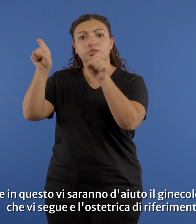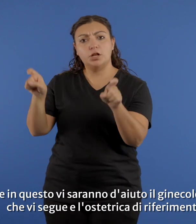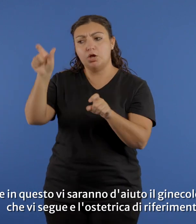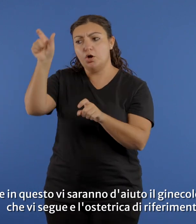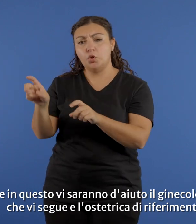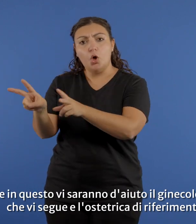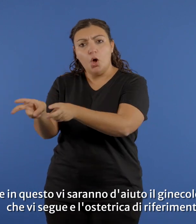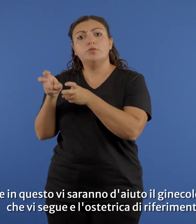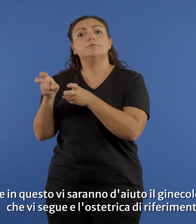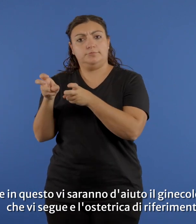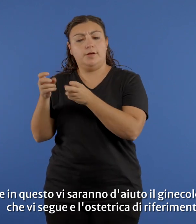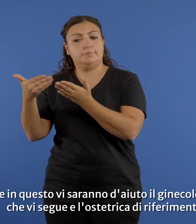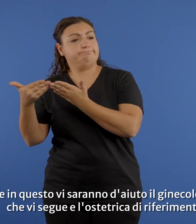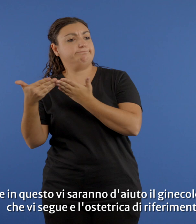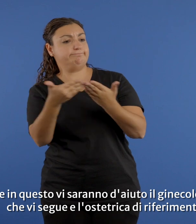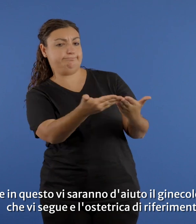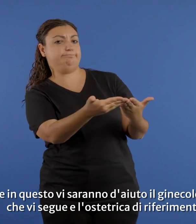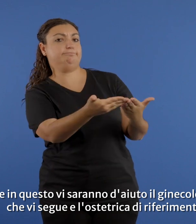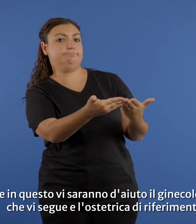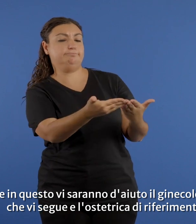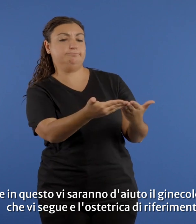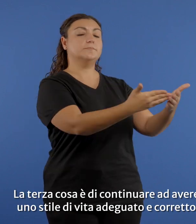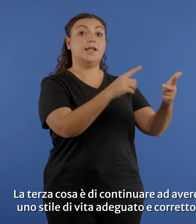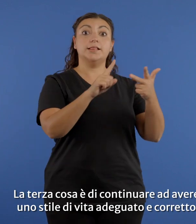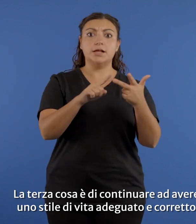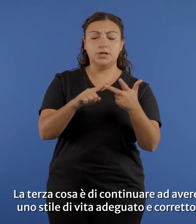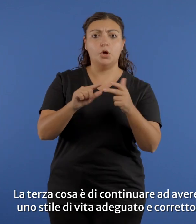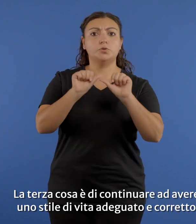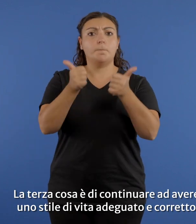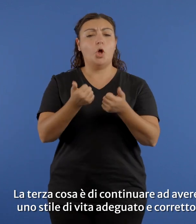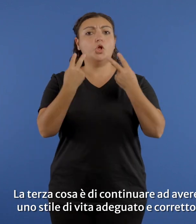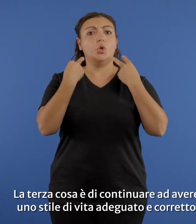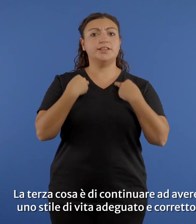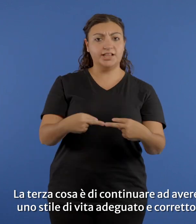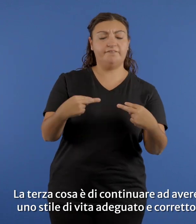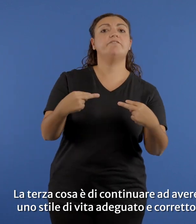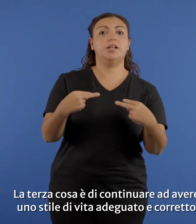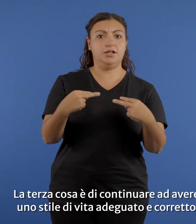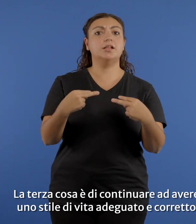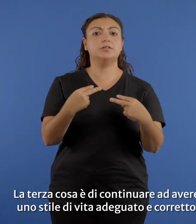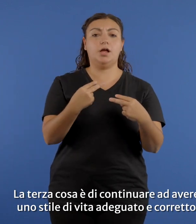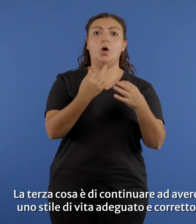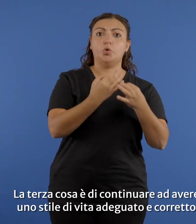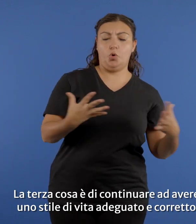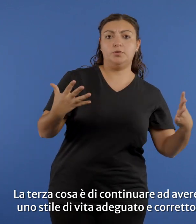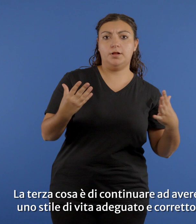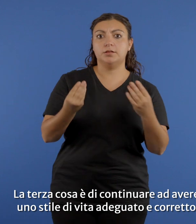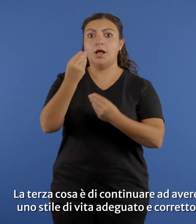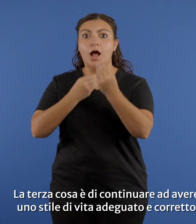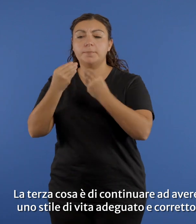ginecologo che vi segue e l'ostetrica di riferimento. La terza cosa è di continuare ad avere uno stile di vita adeguato e corretto